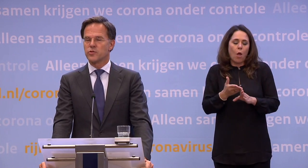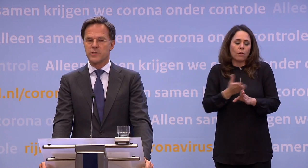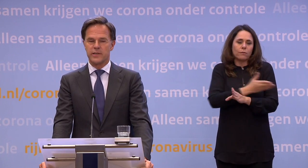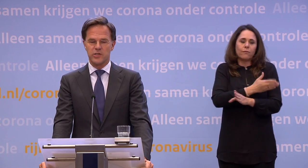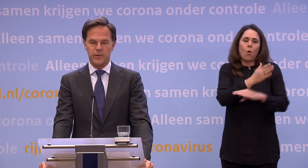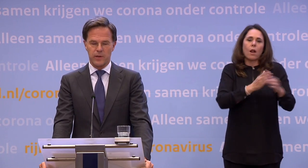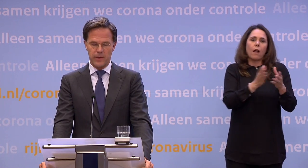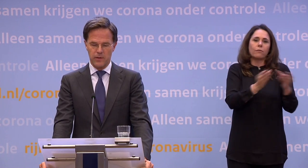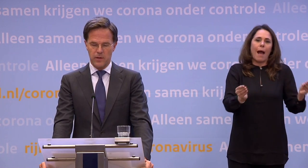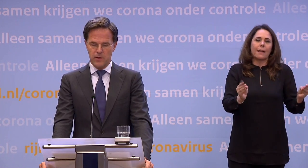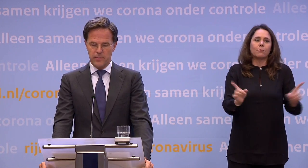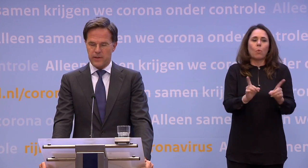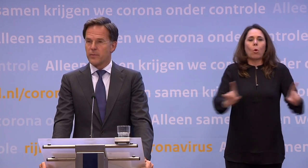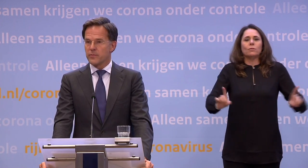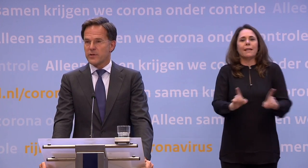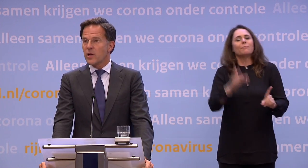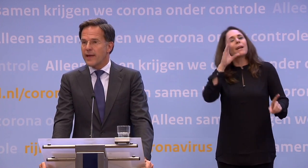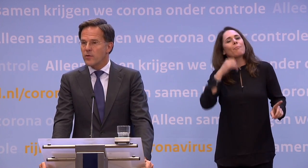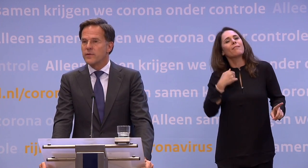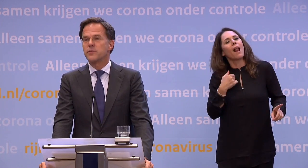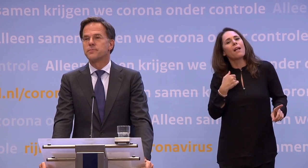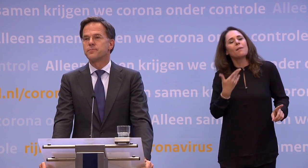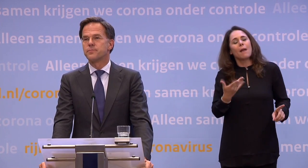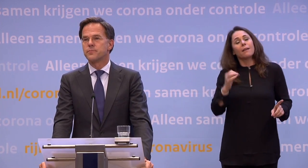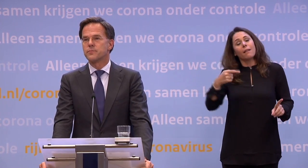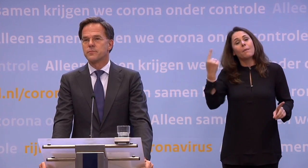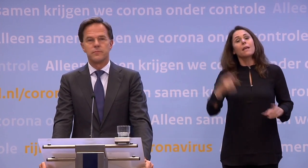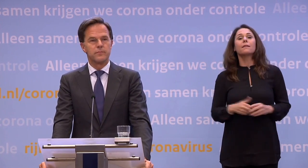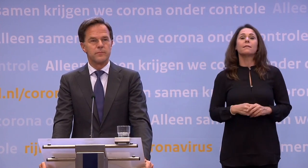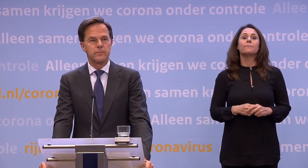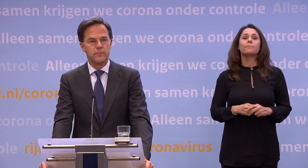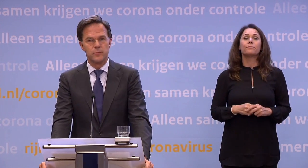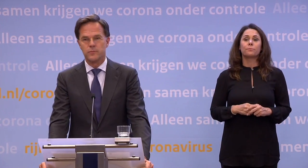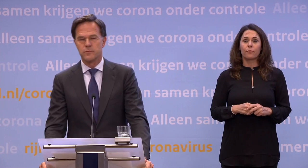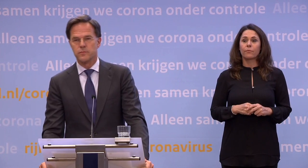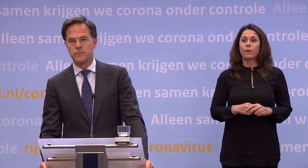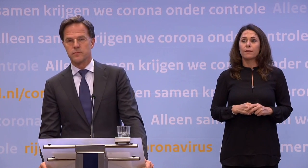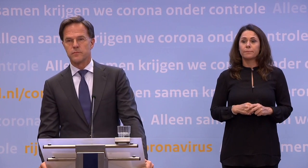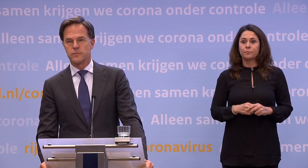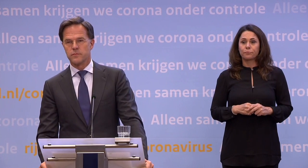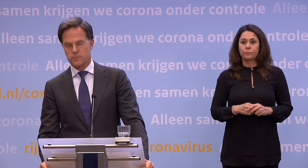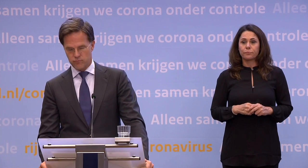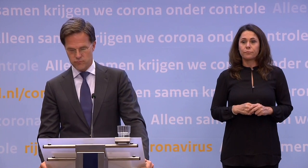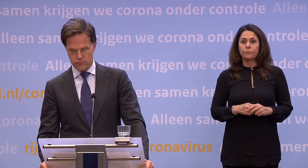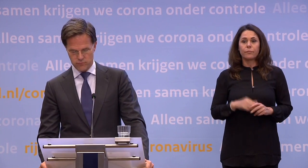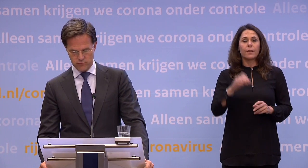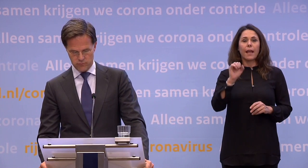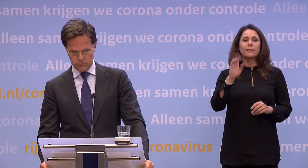als je naar een popconcert ging. Dat snap ik allemaal. Maar er kan echt wel weer wat. Oké, SBS en dan gaan we daarna.